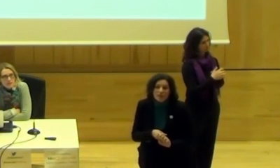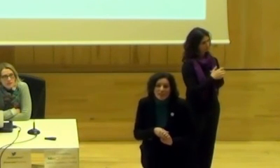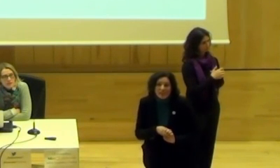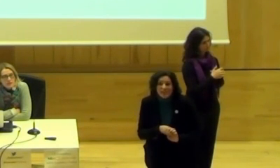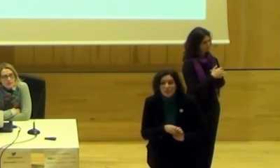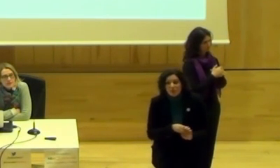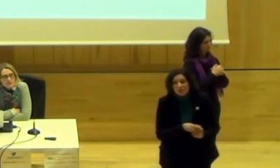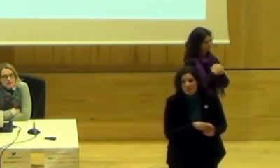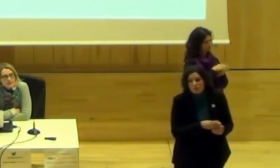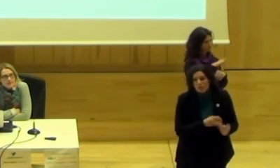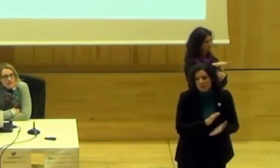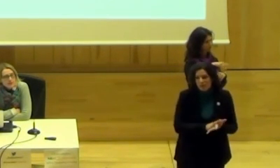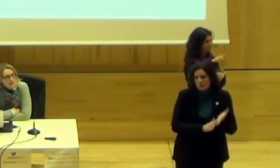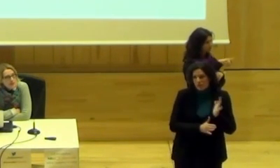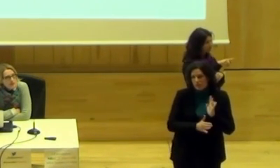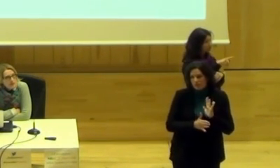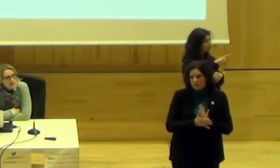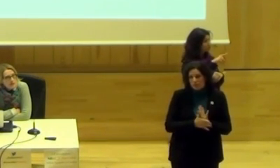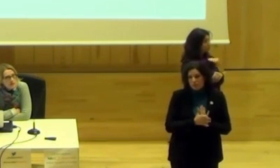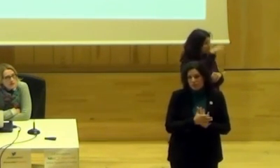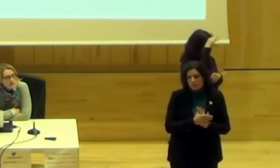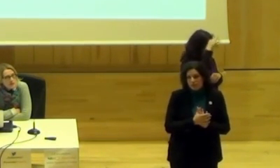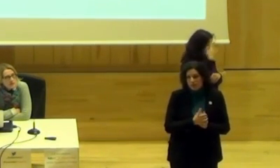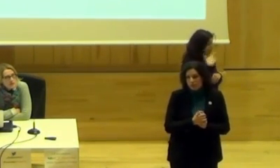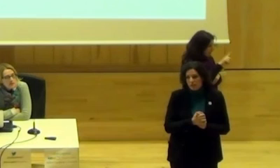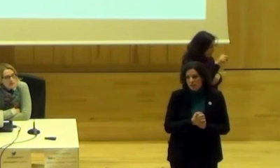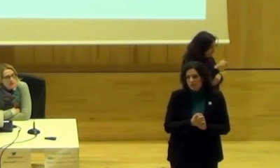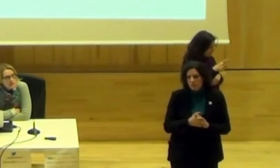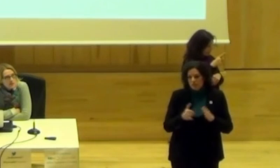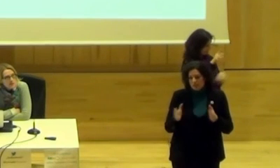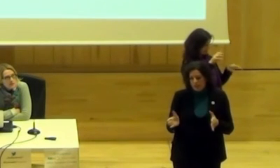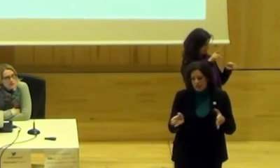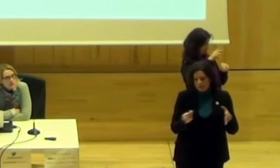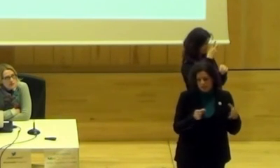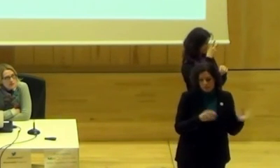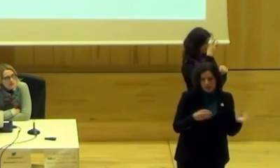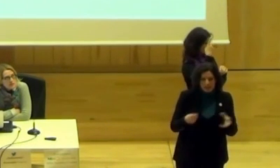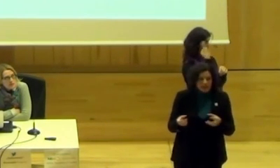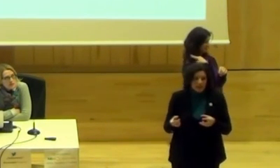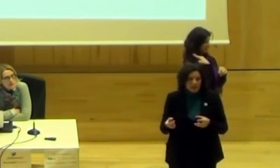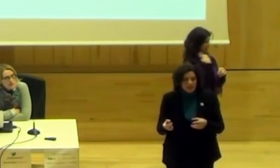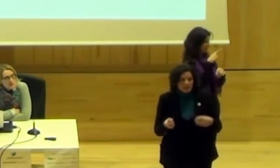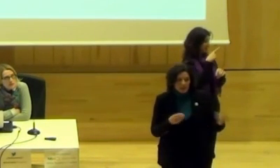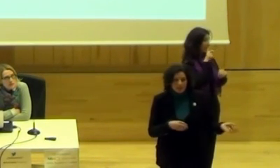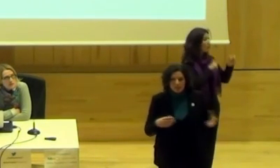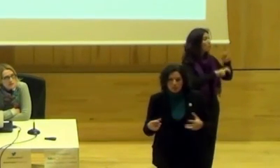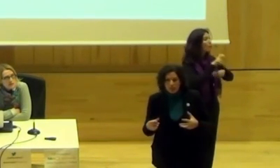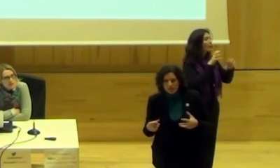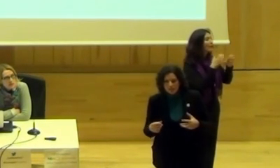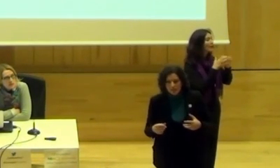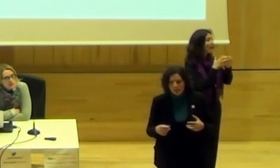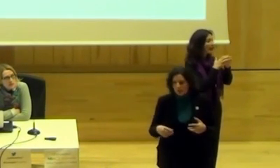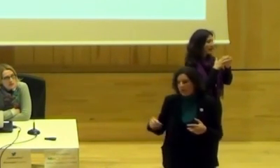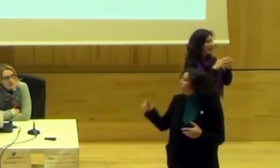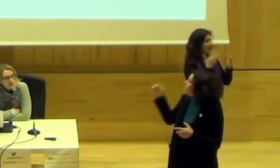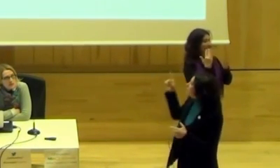Y si no, bueno. Quien quiera este domingo, tenemos un paseo bastante en Isabel la Católica. Será en Buscar a la Neña de la